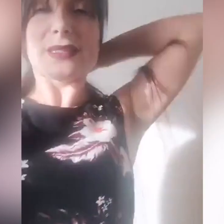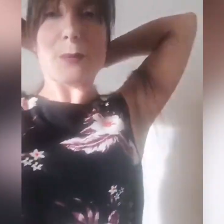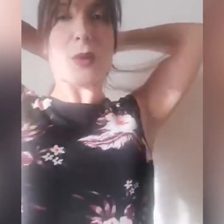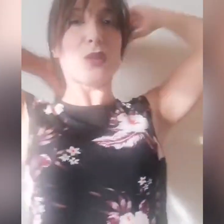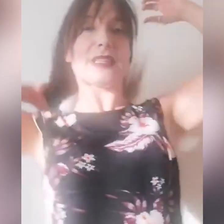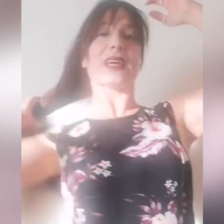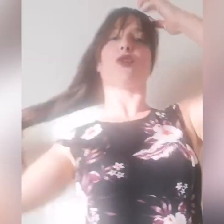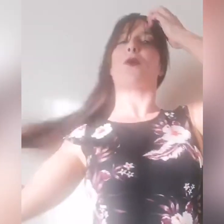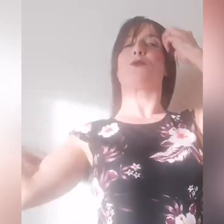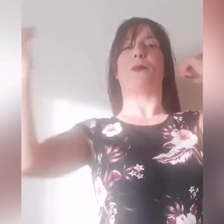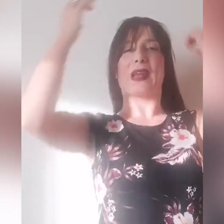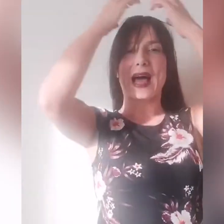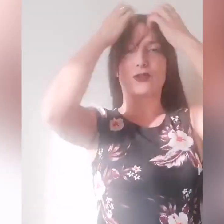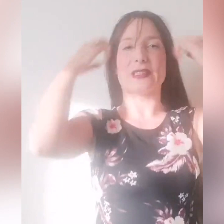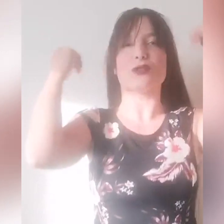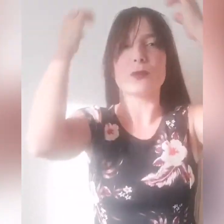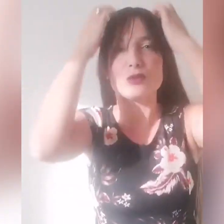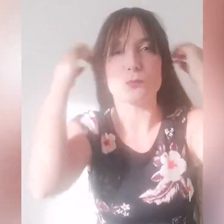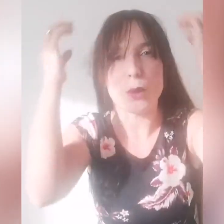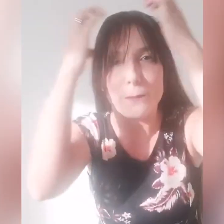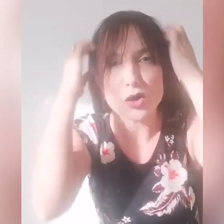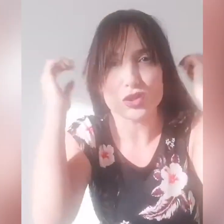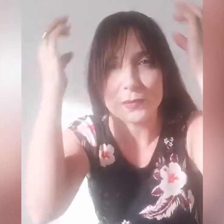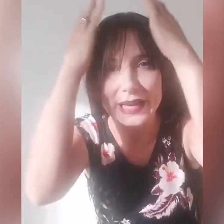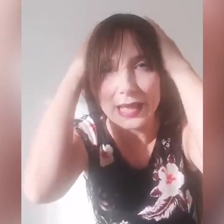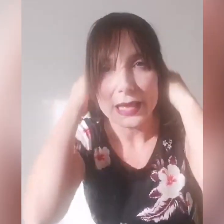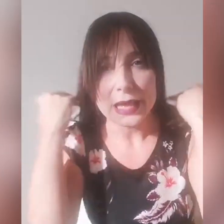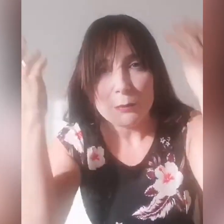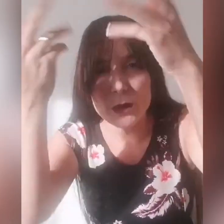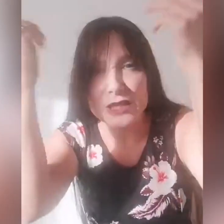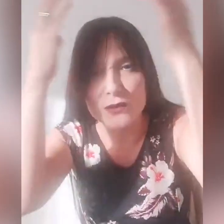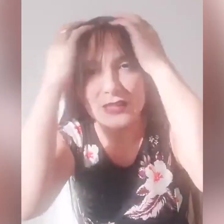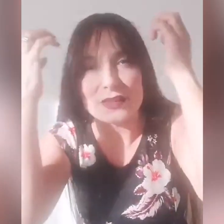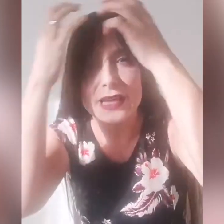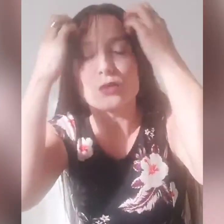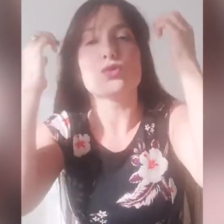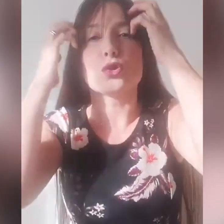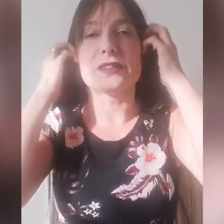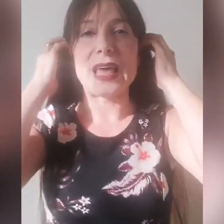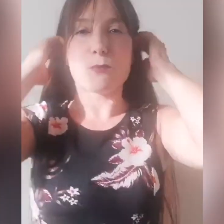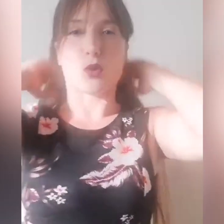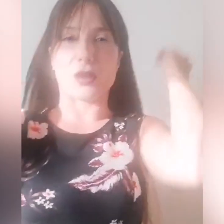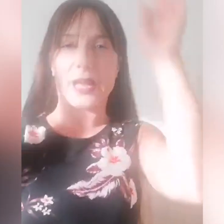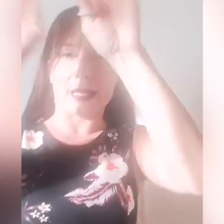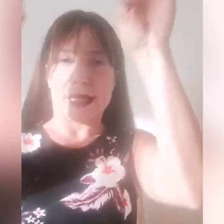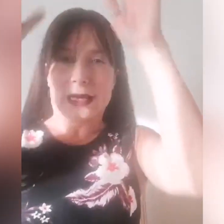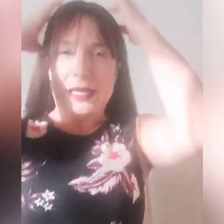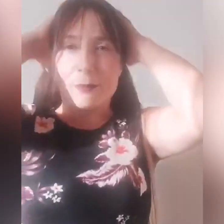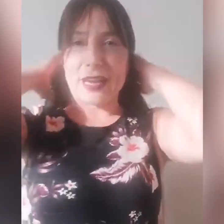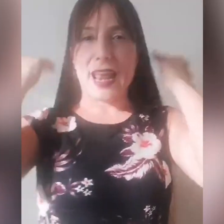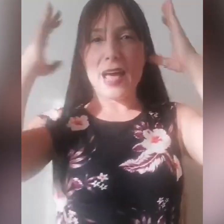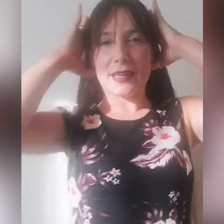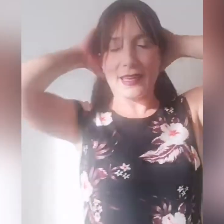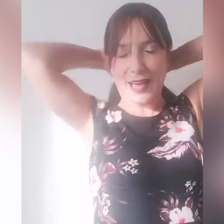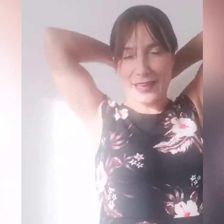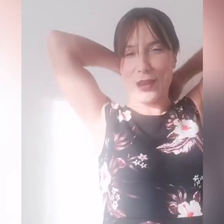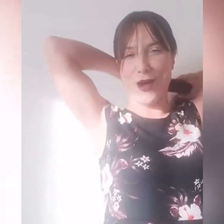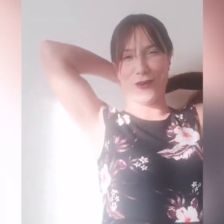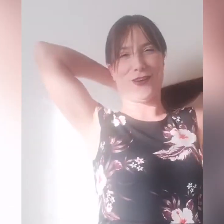abbiamo iniziato proprio pegando, intanto mi metto un po' a posto perché poi mi dovete vedere tutto il tempo con i pernacchi, anche no!